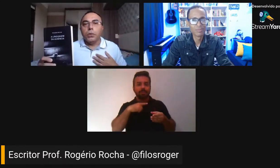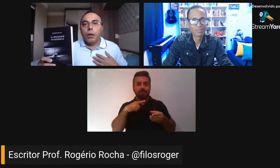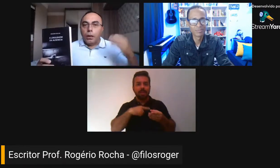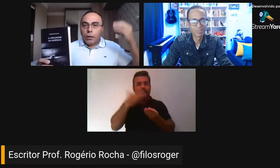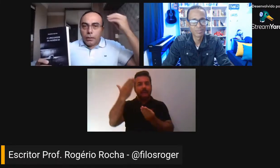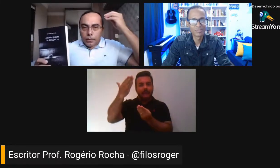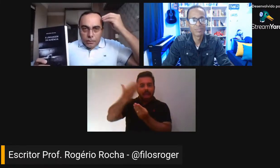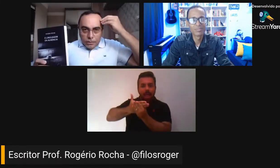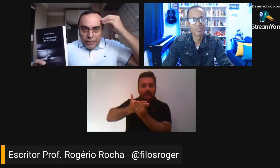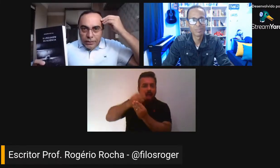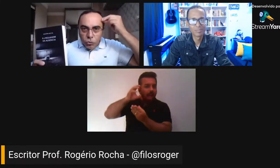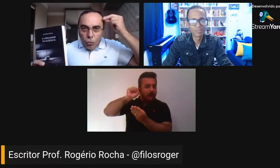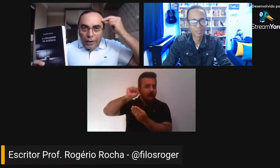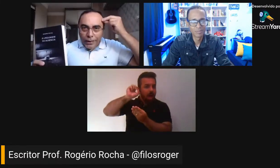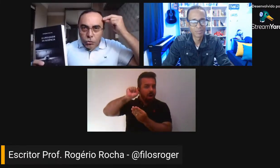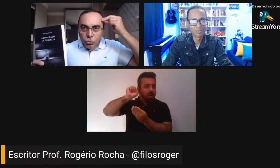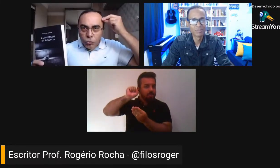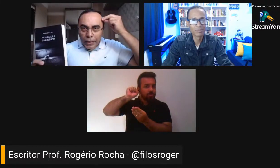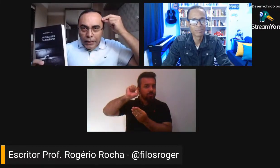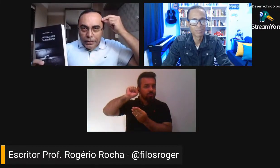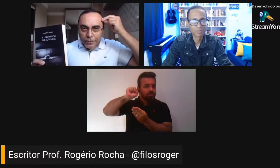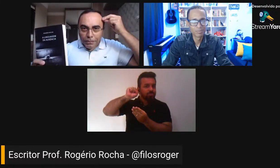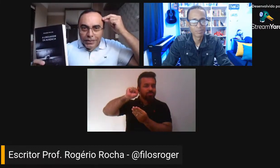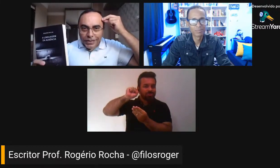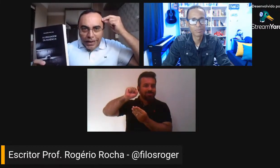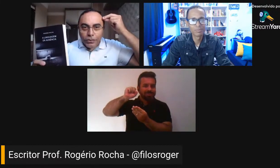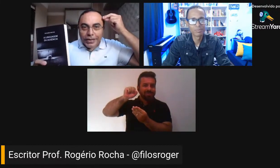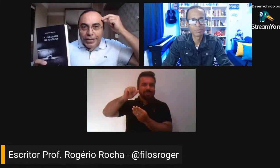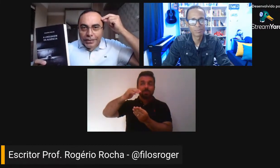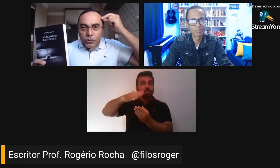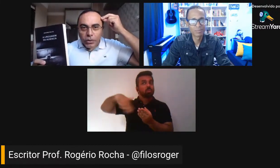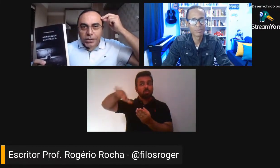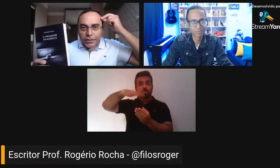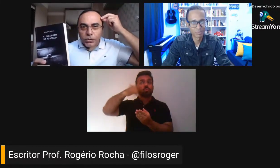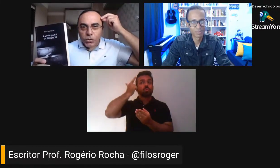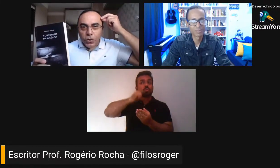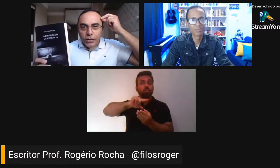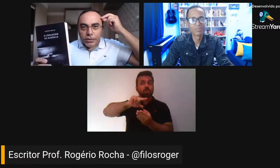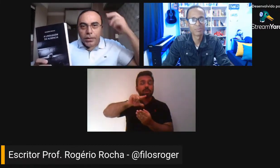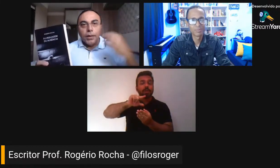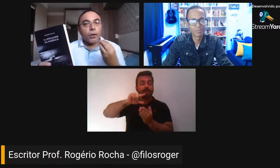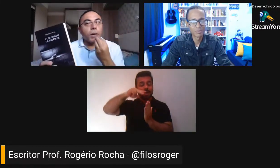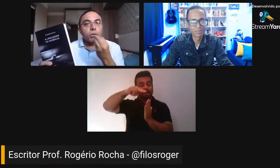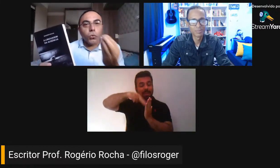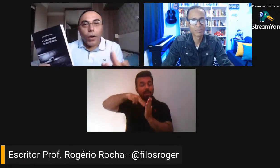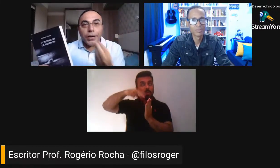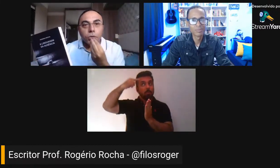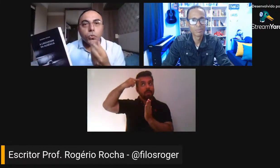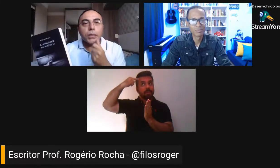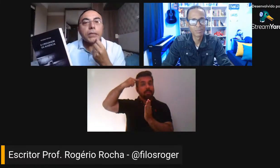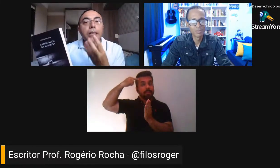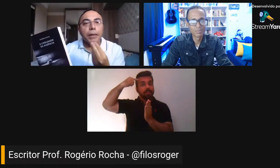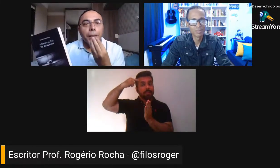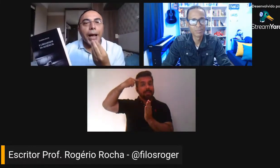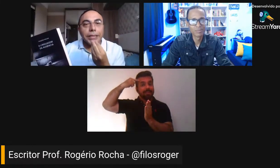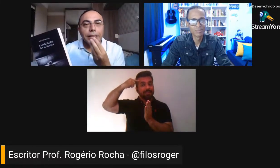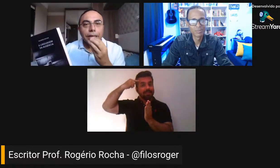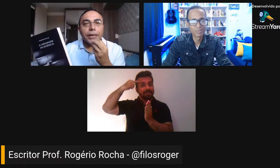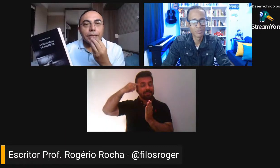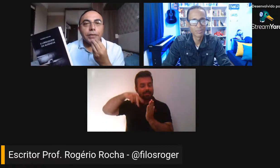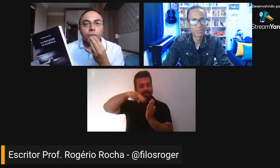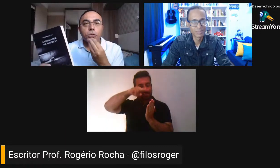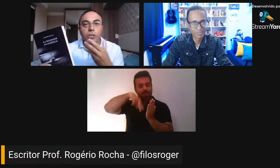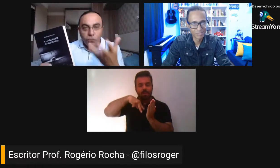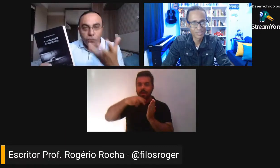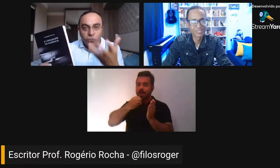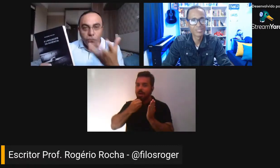modo, tanto com a leitura mental, aquela leitura silenciosa, quanto com a leitura declamada,